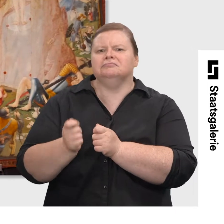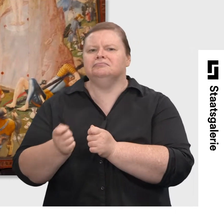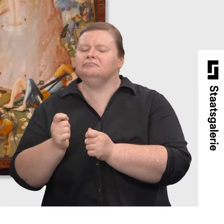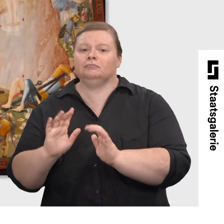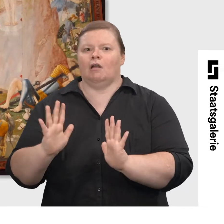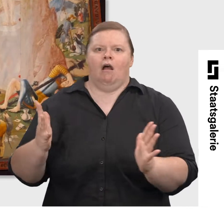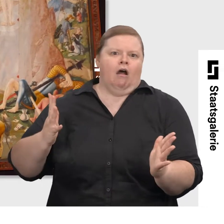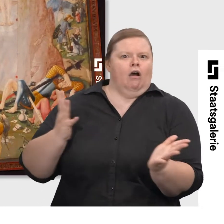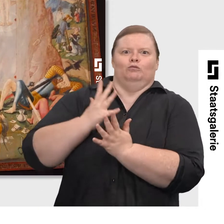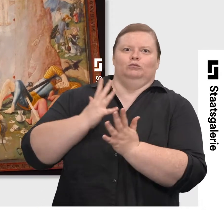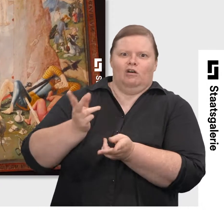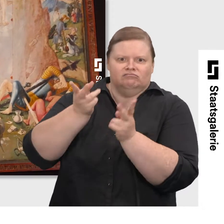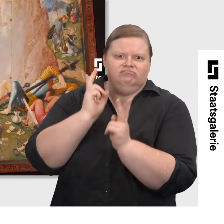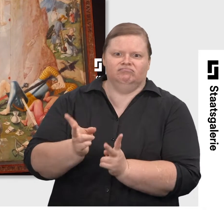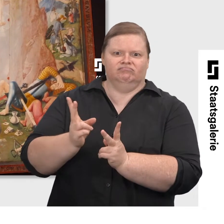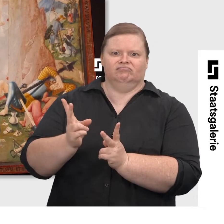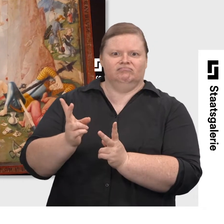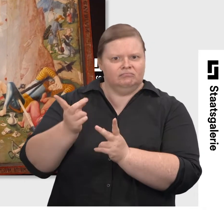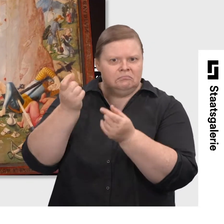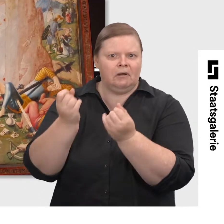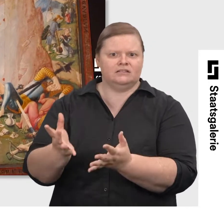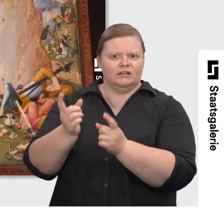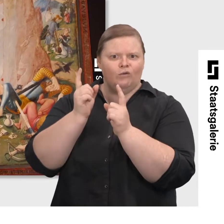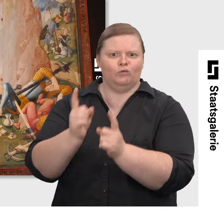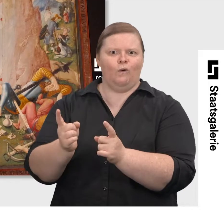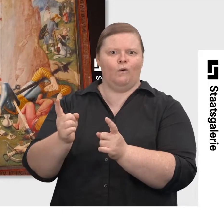Und man sieht, sie sind äußerst überrascht, dass doch noch was passiert ist.